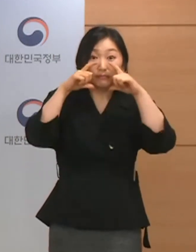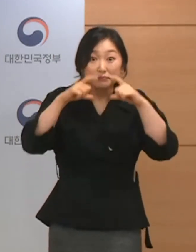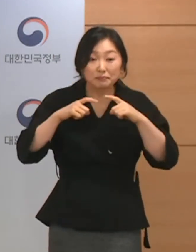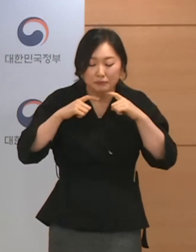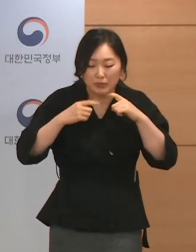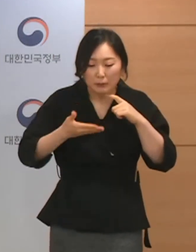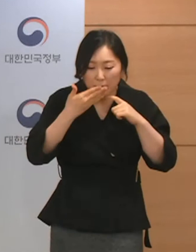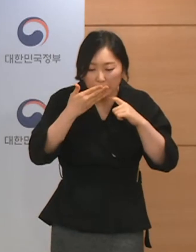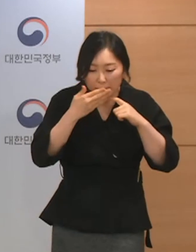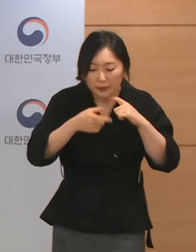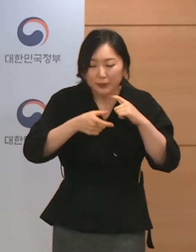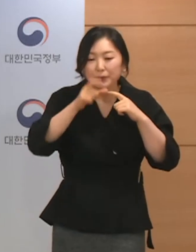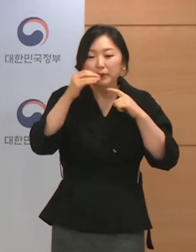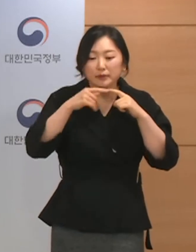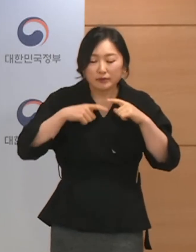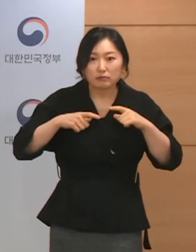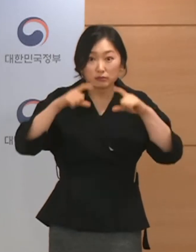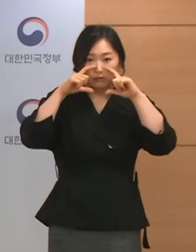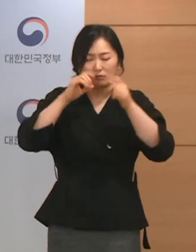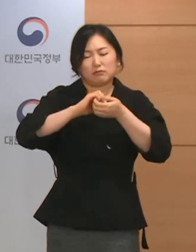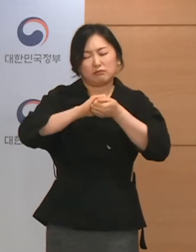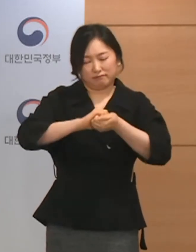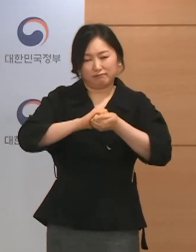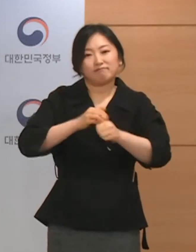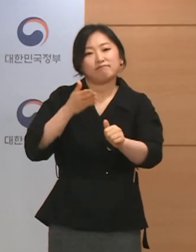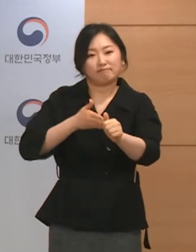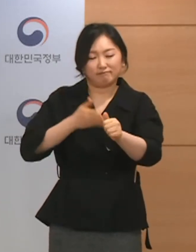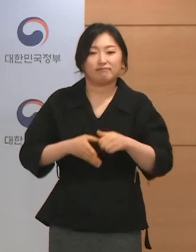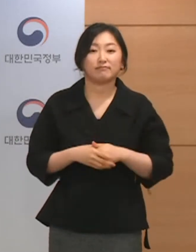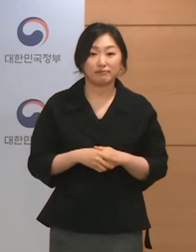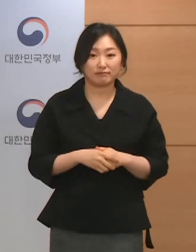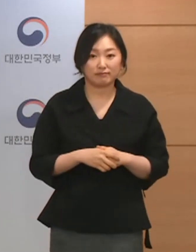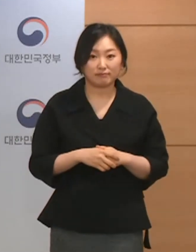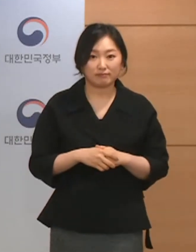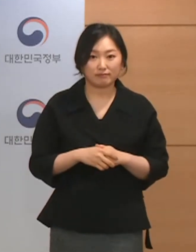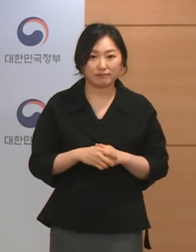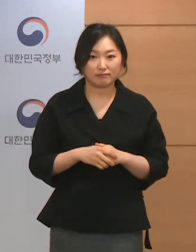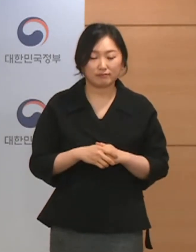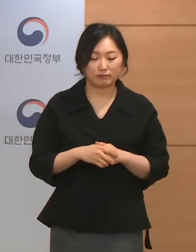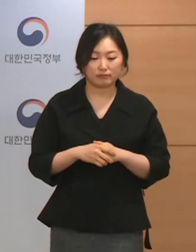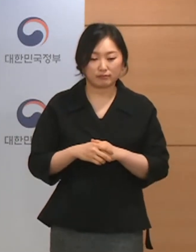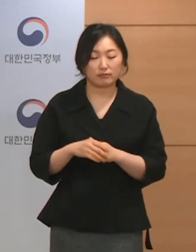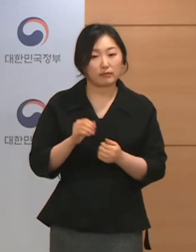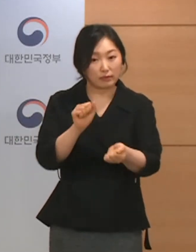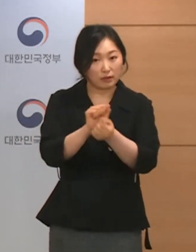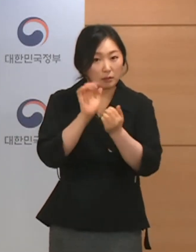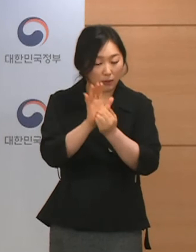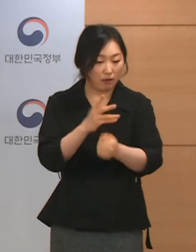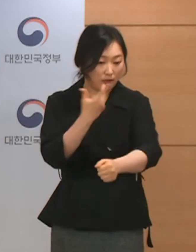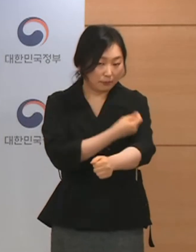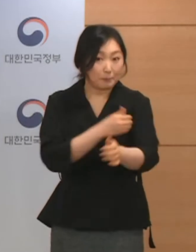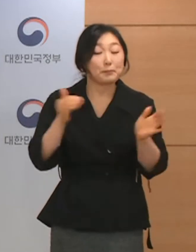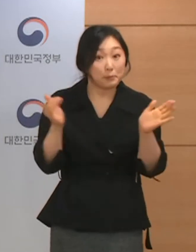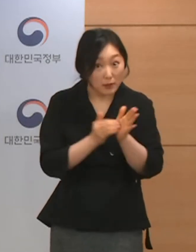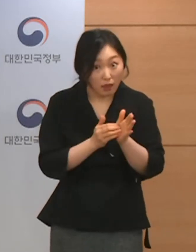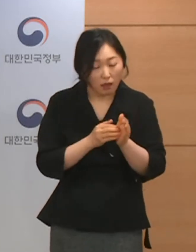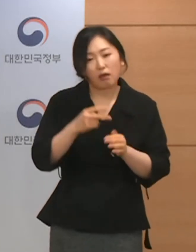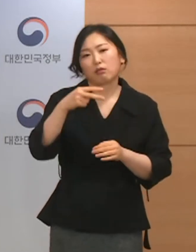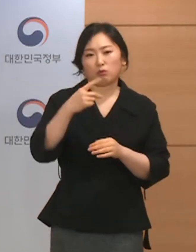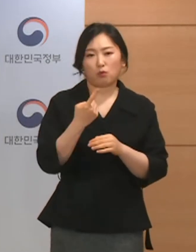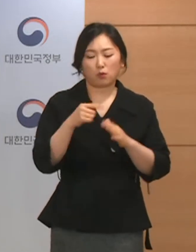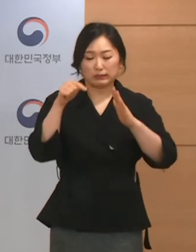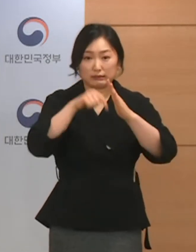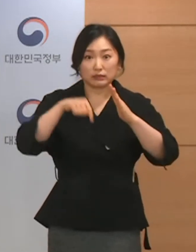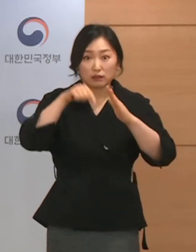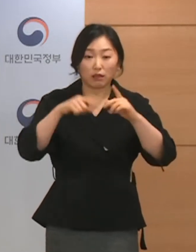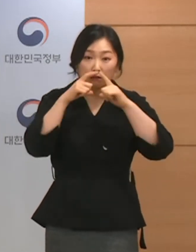제외하고는 마스크를 계속 착용하셔야 합니다. 예방접종을 하셨더라도 실내에서는 마스크를